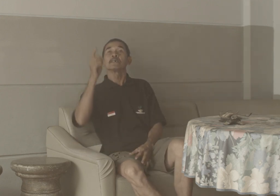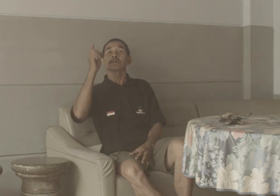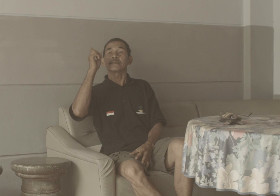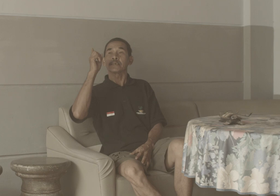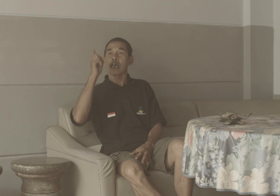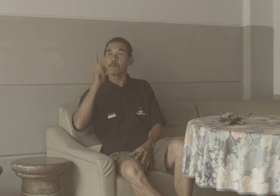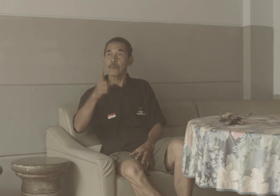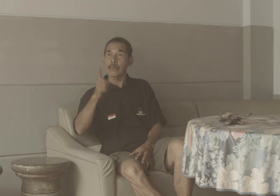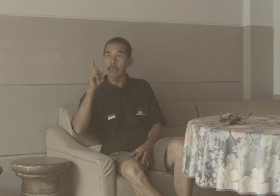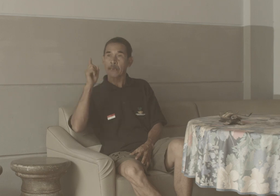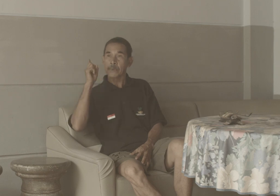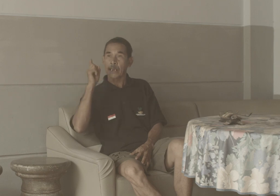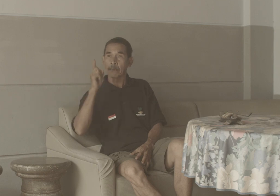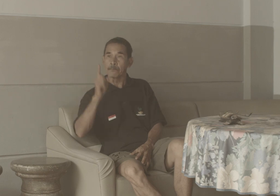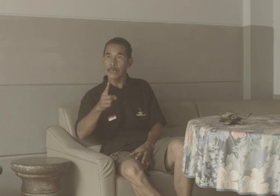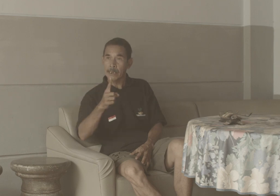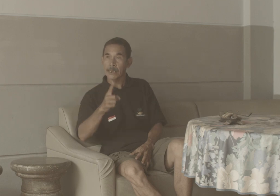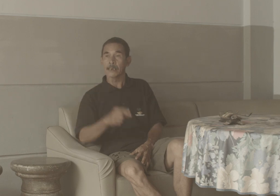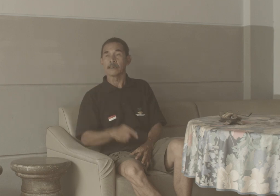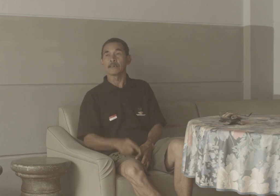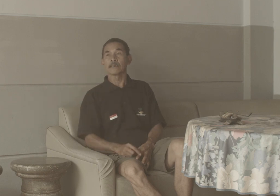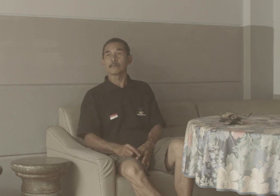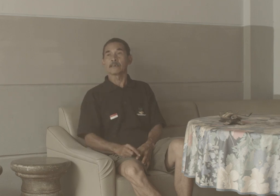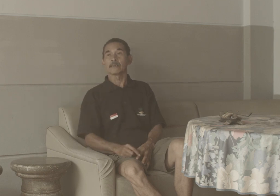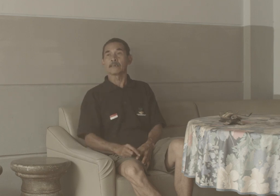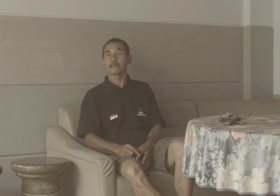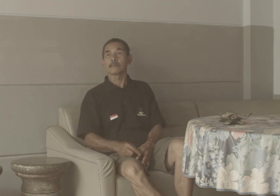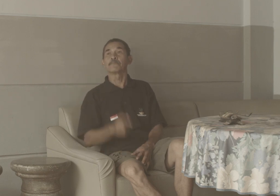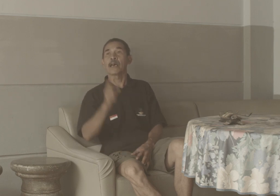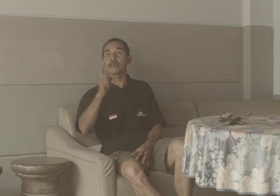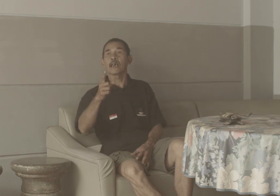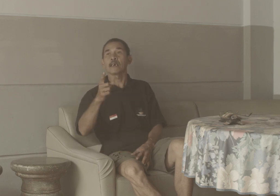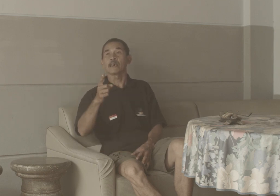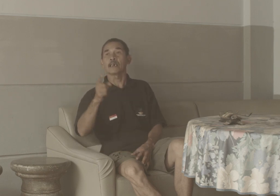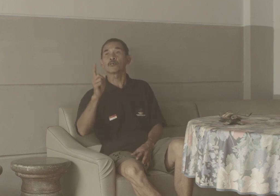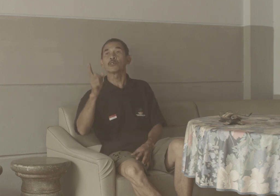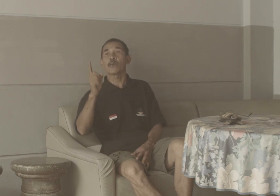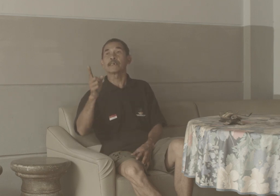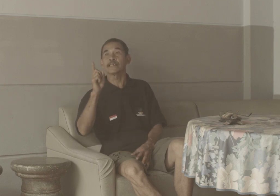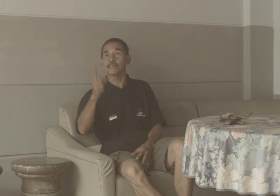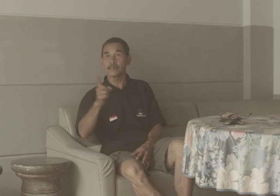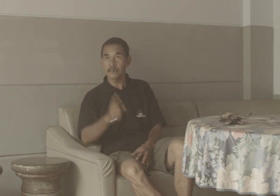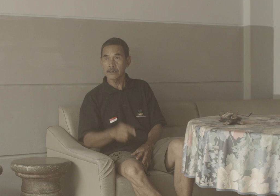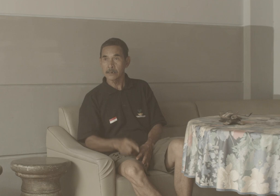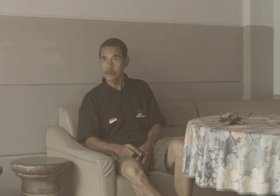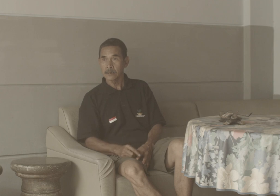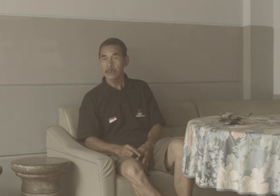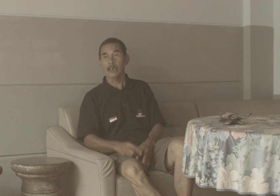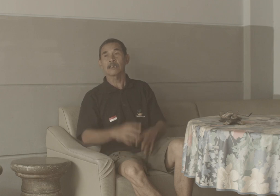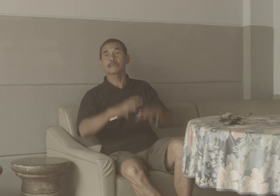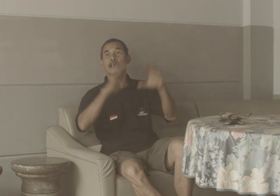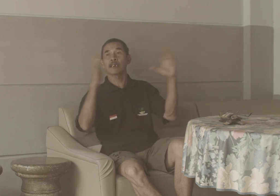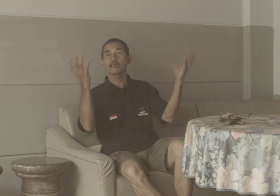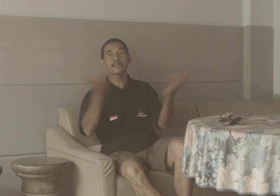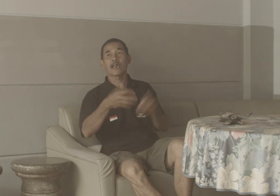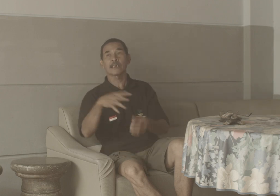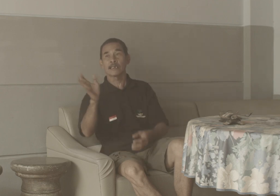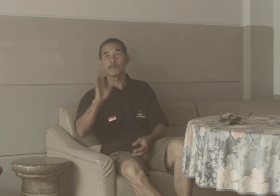Siapa Yang Mengambil Barang Atau Dwendisil Karena Sekarang Tidak Ada Yang